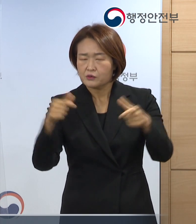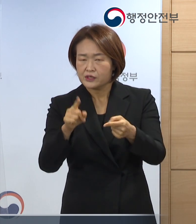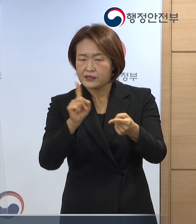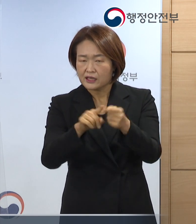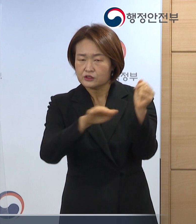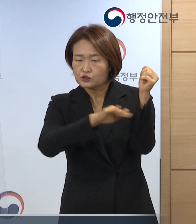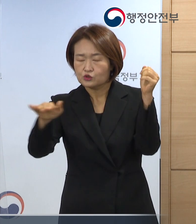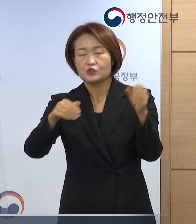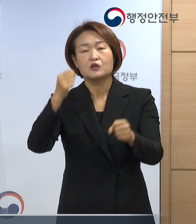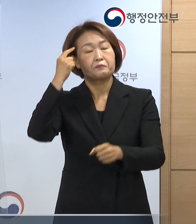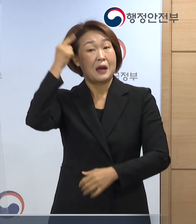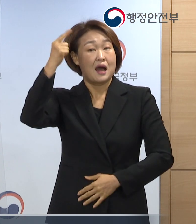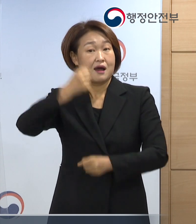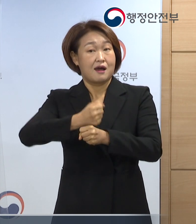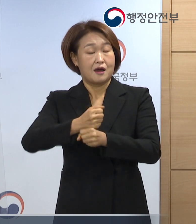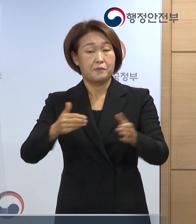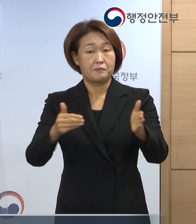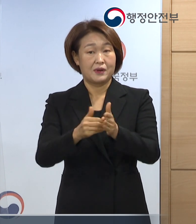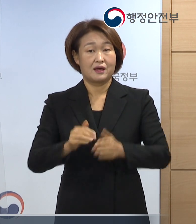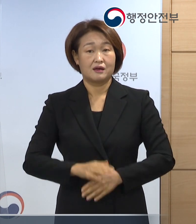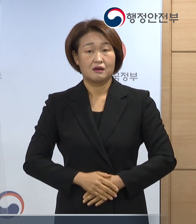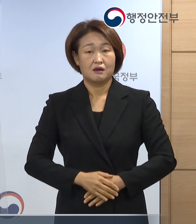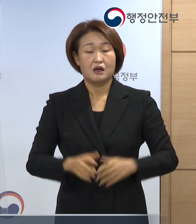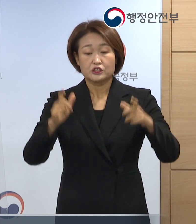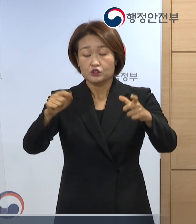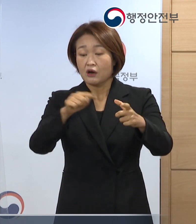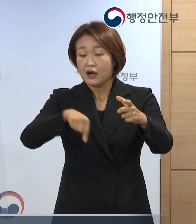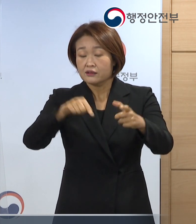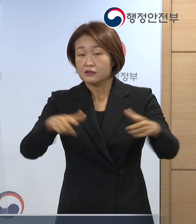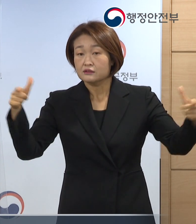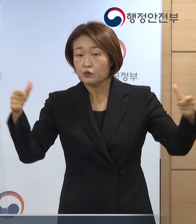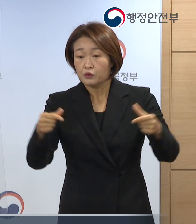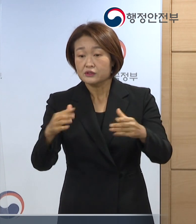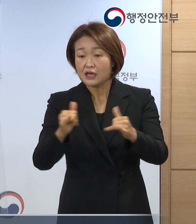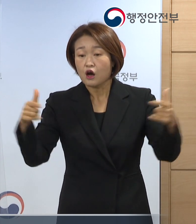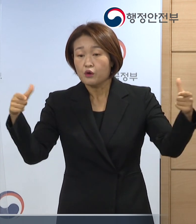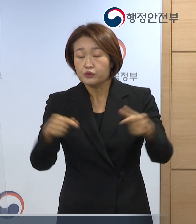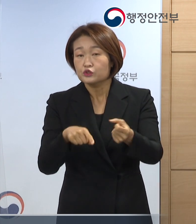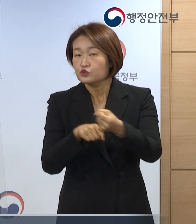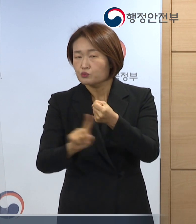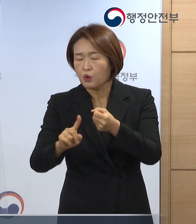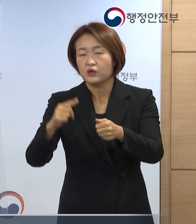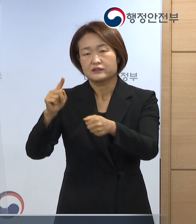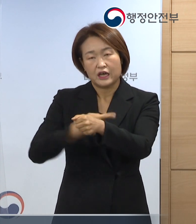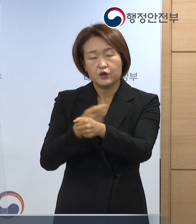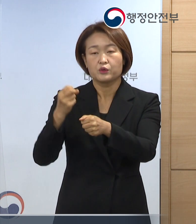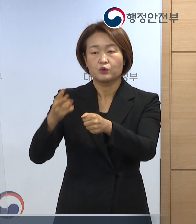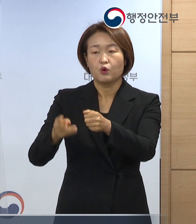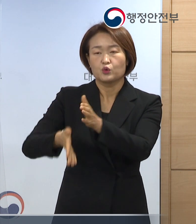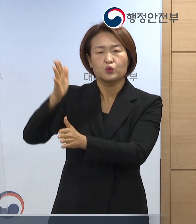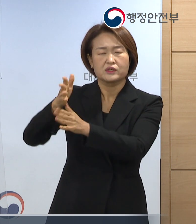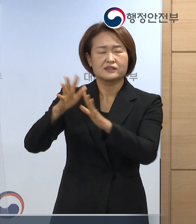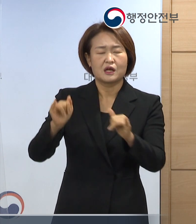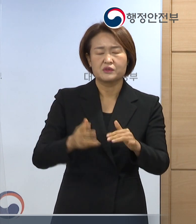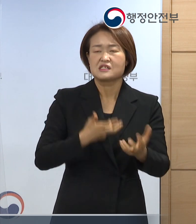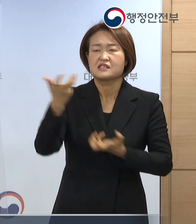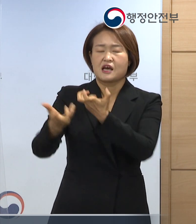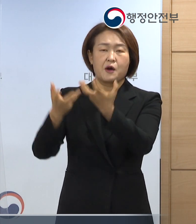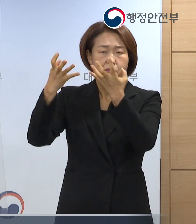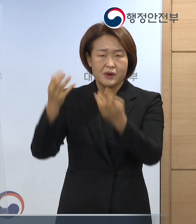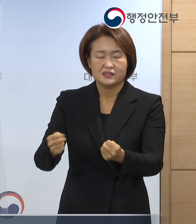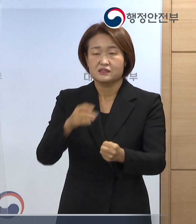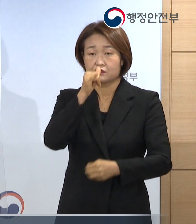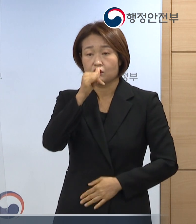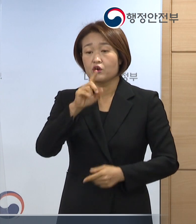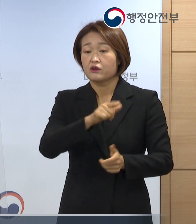인구 감소지수는 자연적 인구 감소, 사회적 이동 등 자치단체의 복합적인 인구 감소 원인을